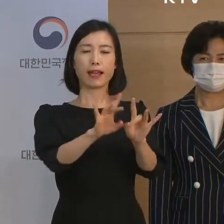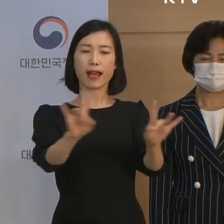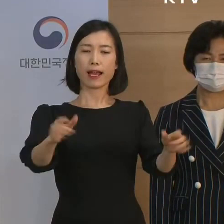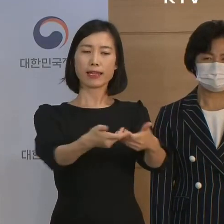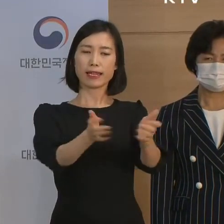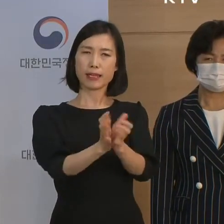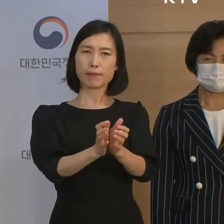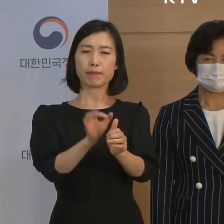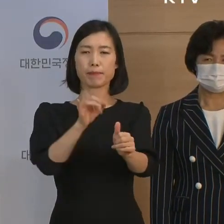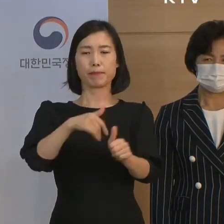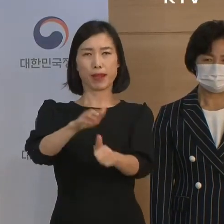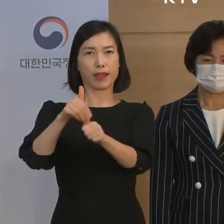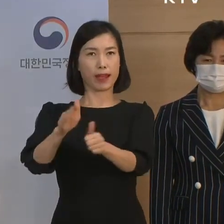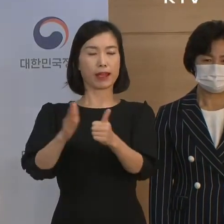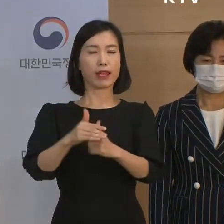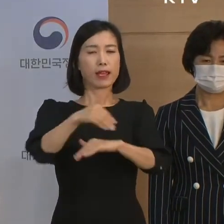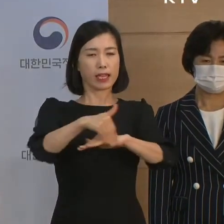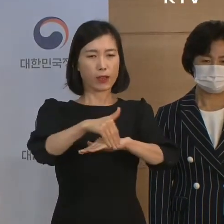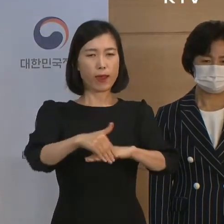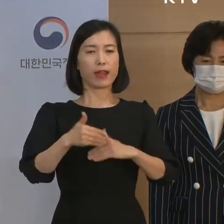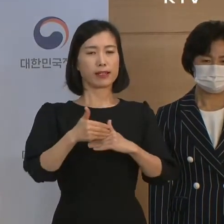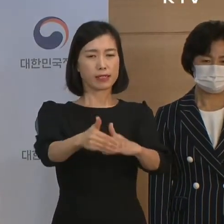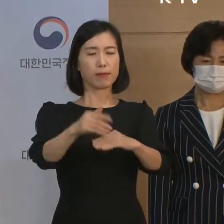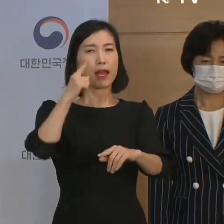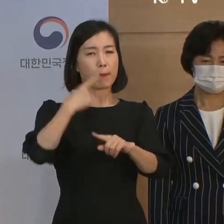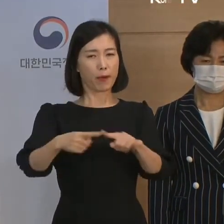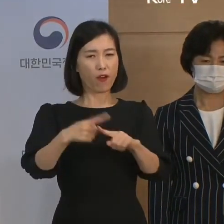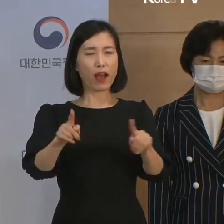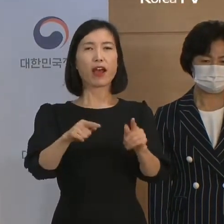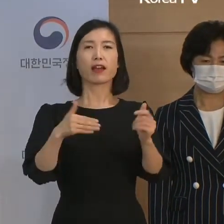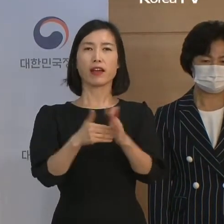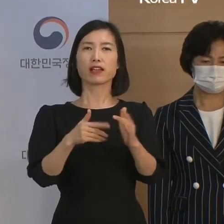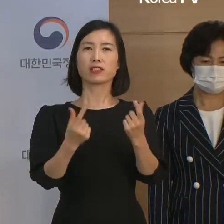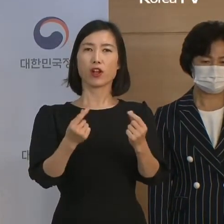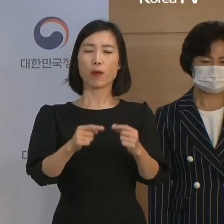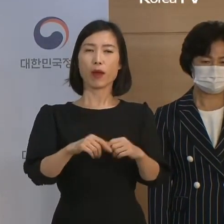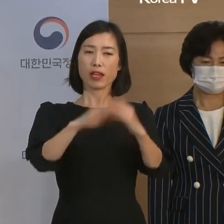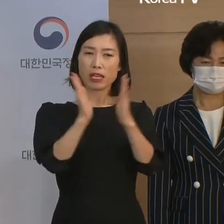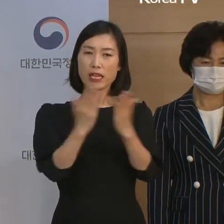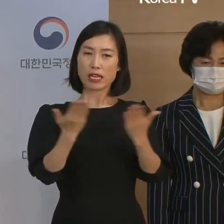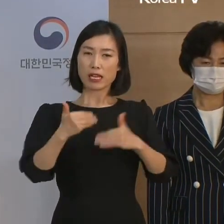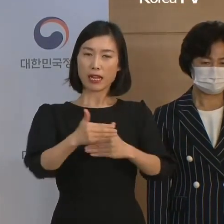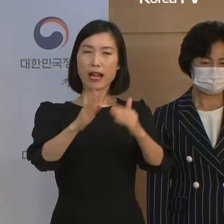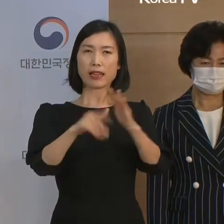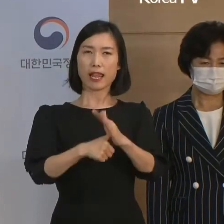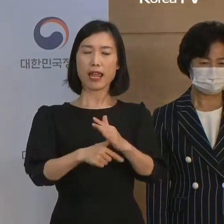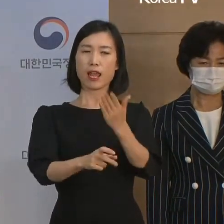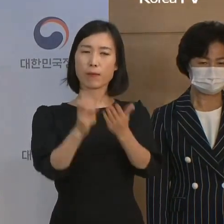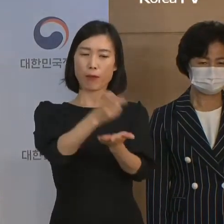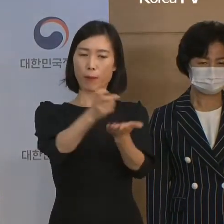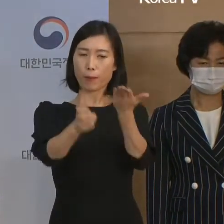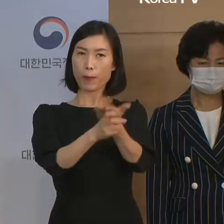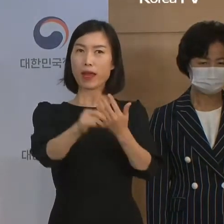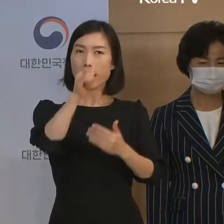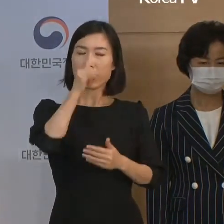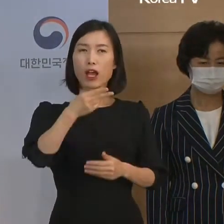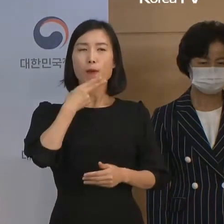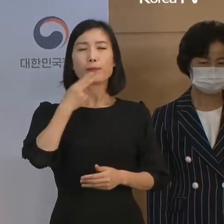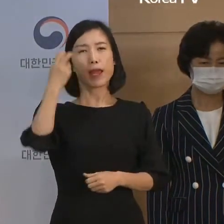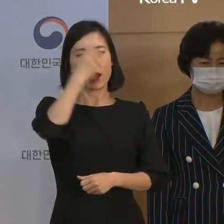기획, 집행, 평가 등 업무 전 단계에서 위법 여부를 점검, 또